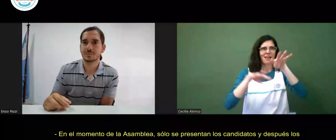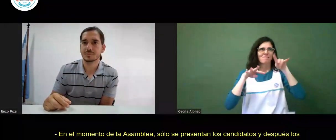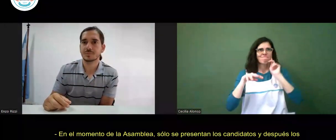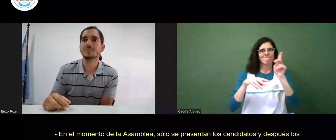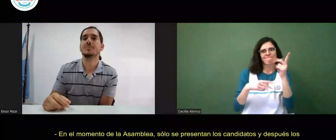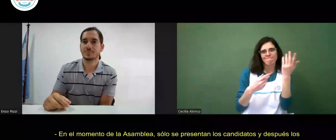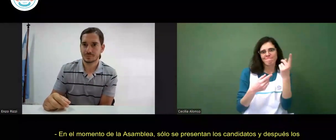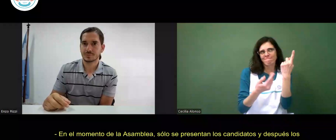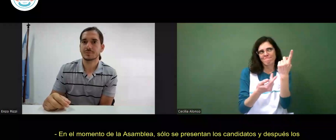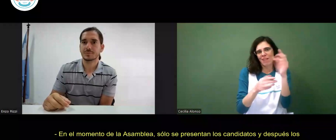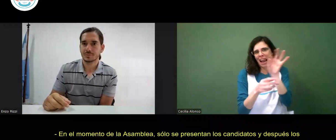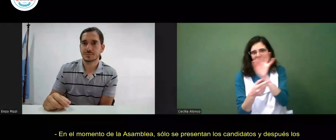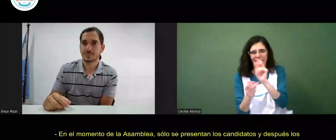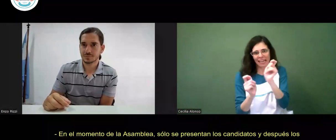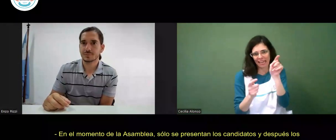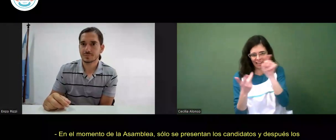asociaciones